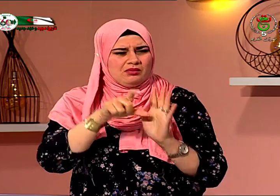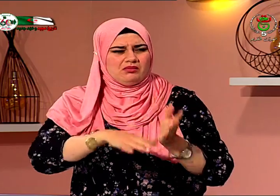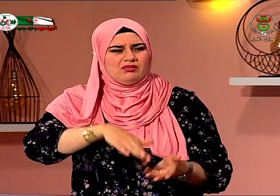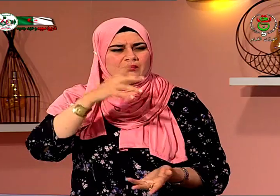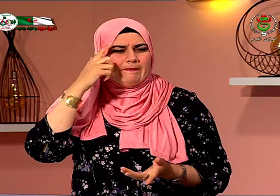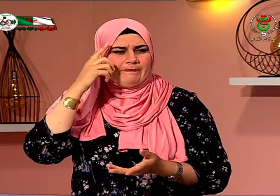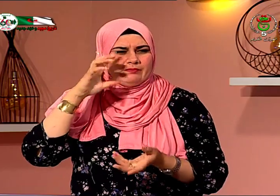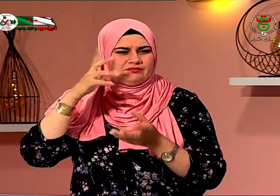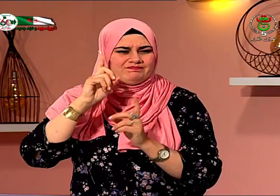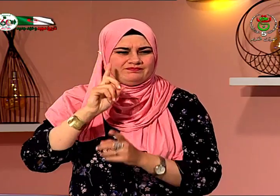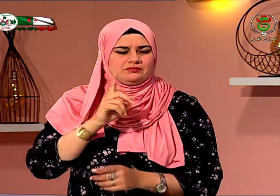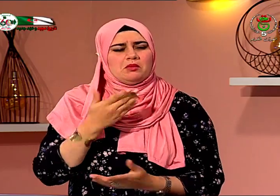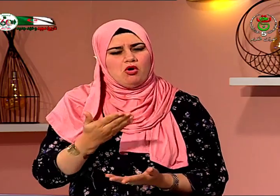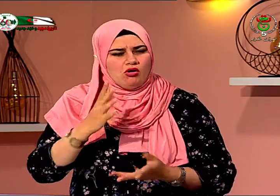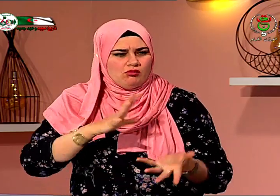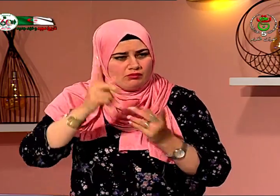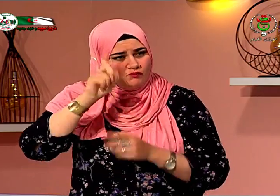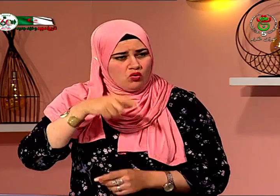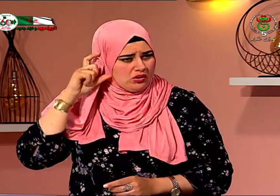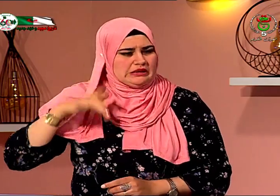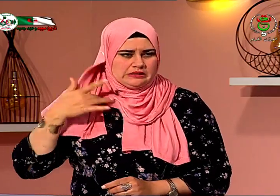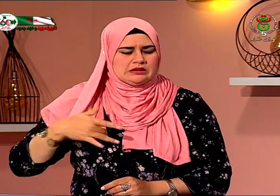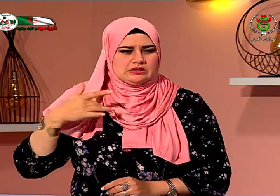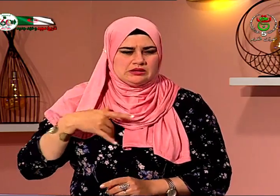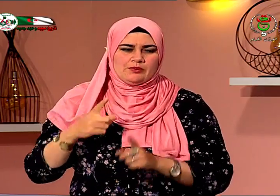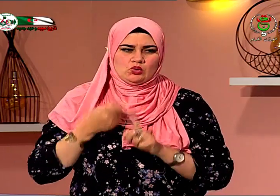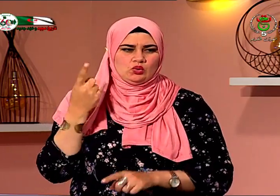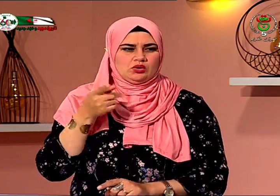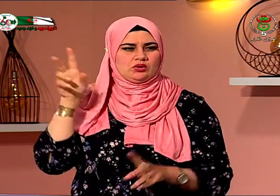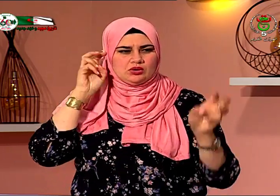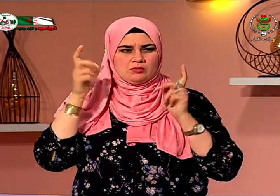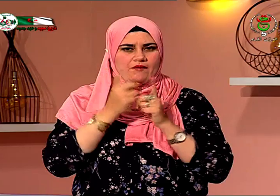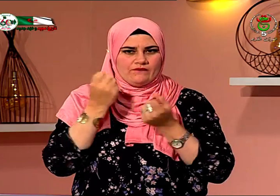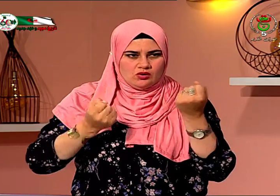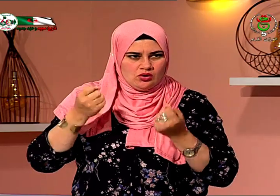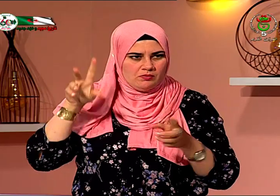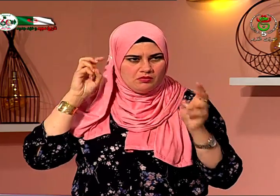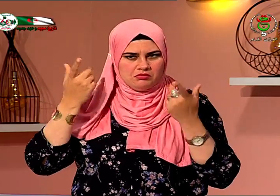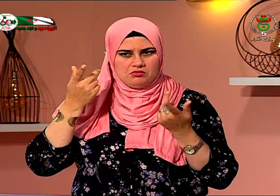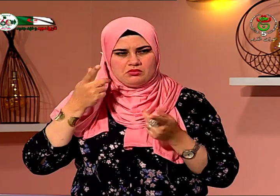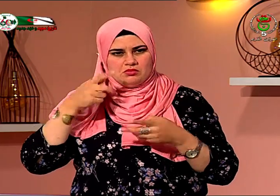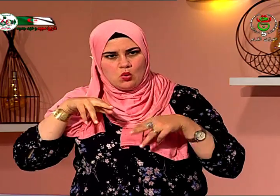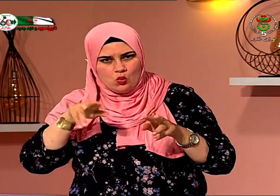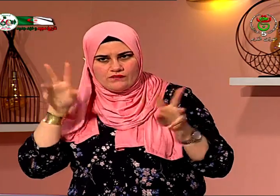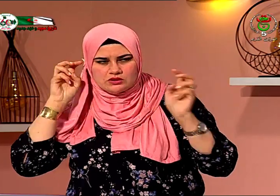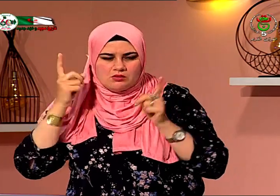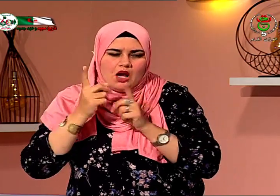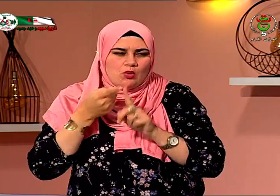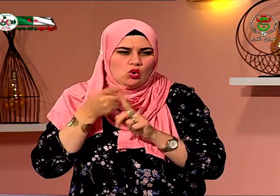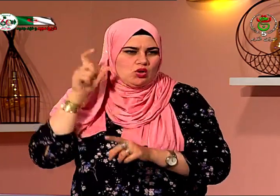الخارجية والآن سماعات أصبحت سماعات بتقنية عالية أين تلغي الأصوات مثلا أصوات السيارات